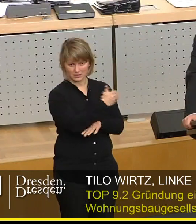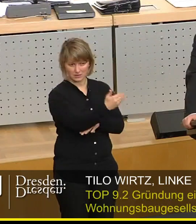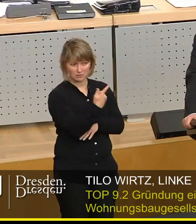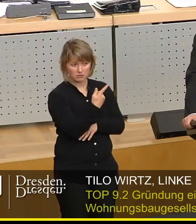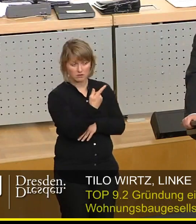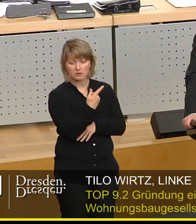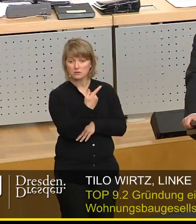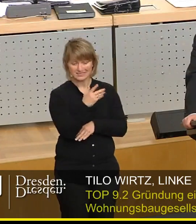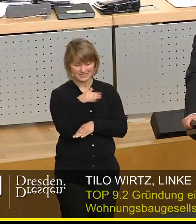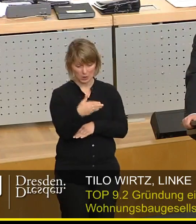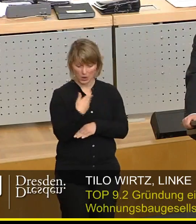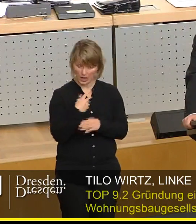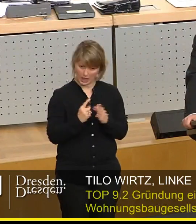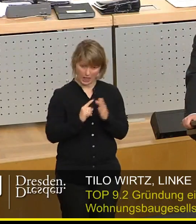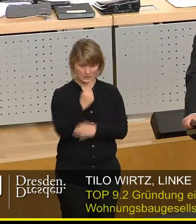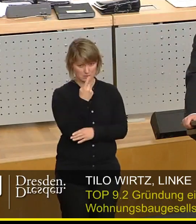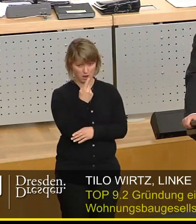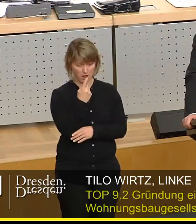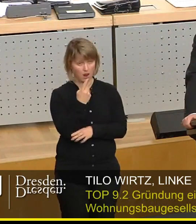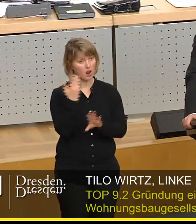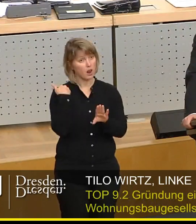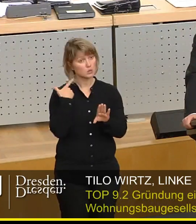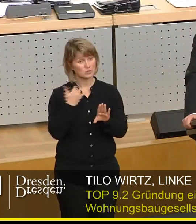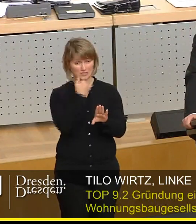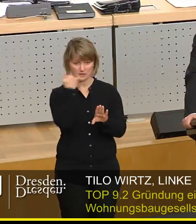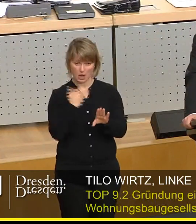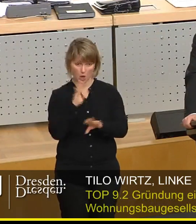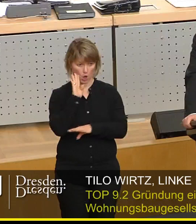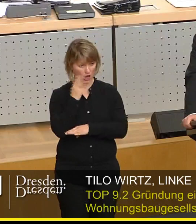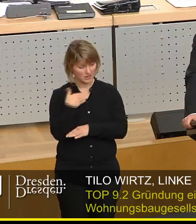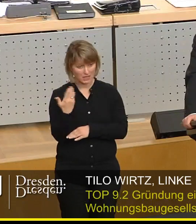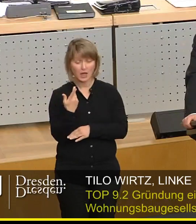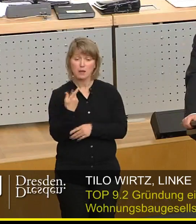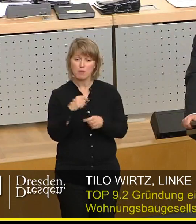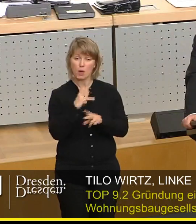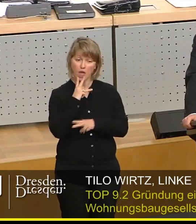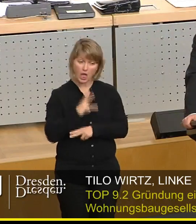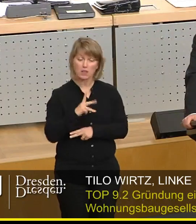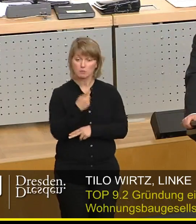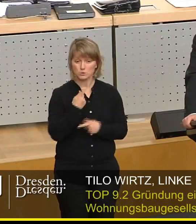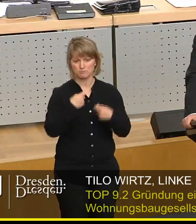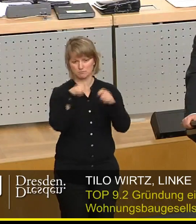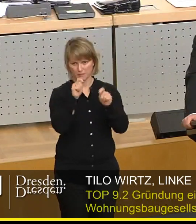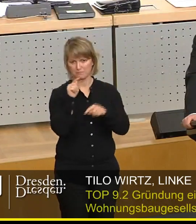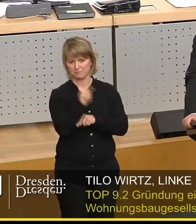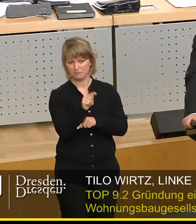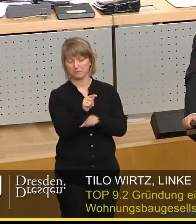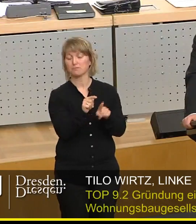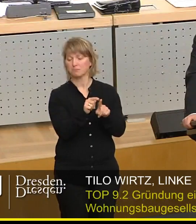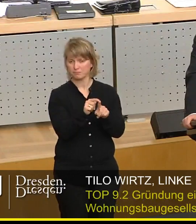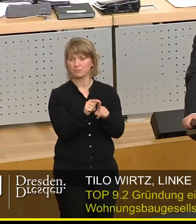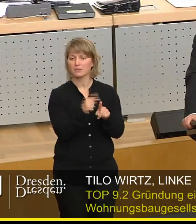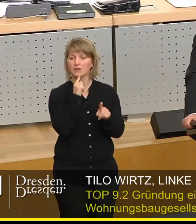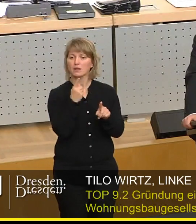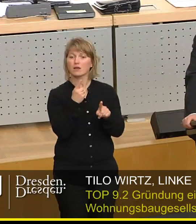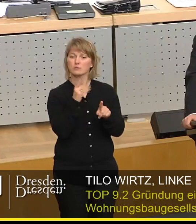ist es überhaupt das erste Mal seit über 20 Jahren, dass Bauherren verpflichtet wären, Sozialwohnungen zu errichten, zu einem gewissen